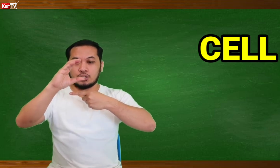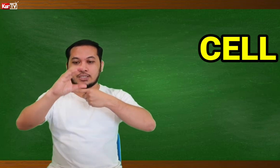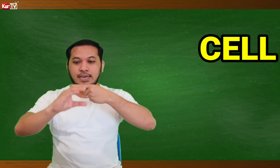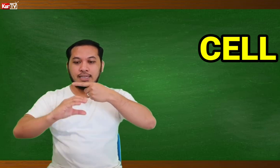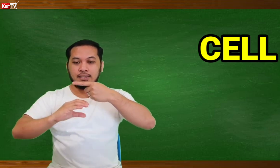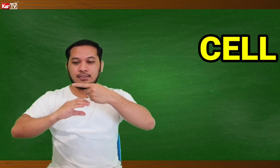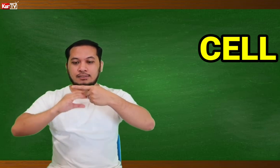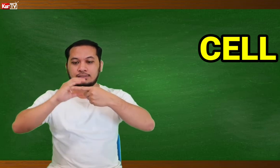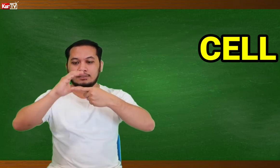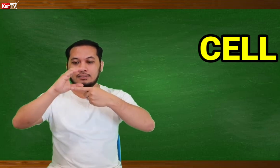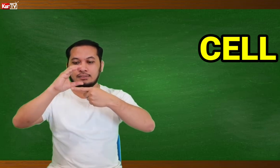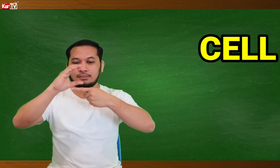CELL.